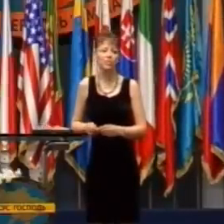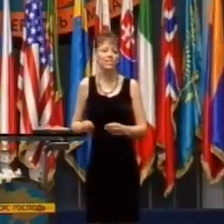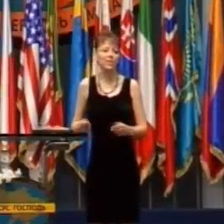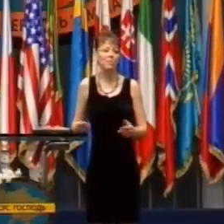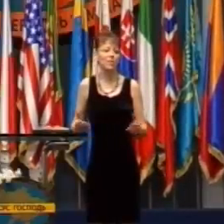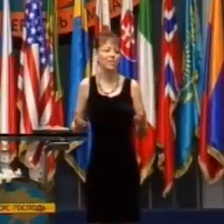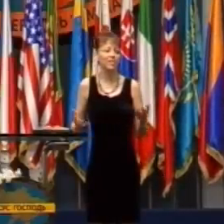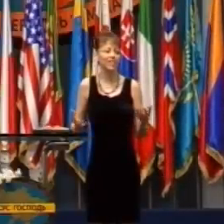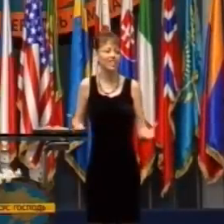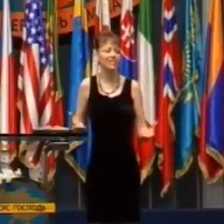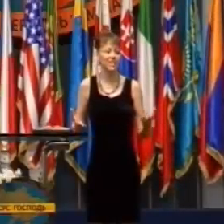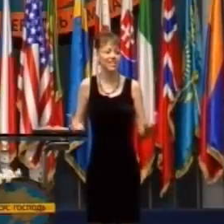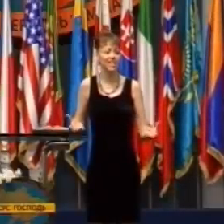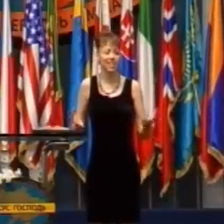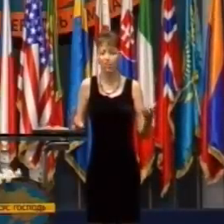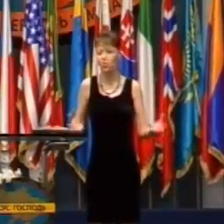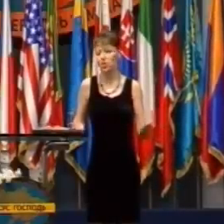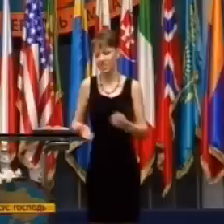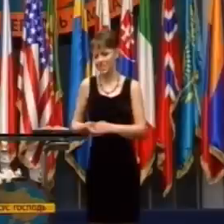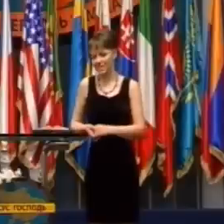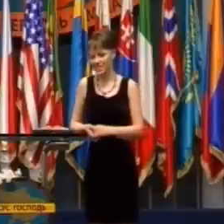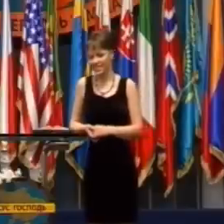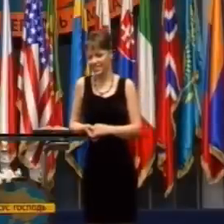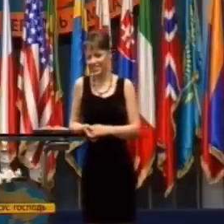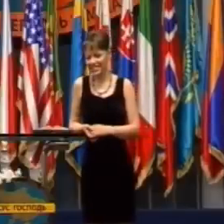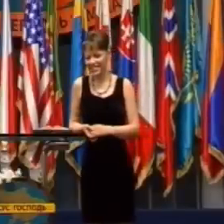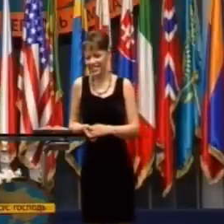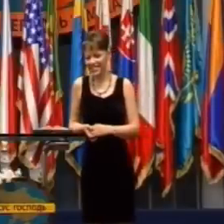Nemal najúžasnejšiu budovu v celom meste.